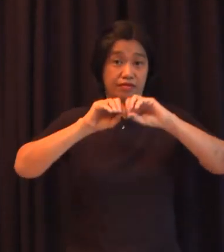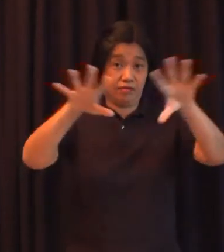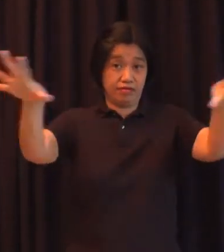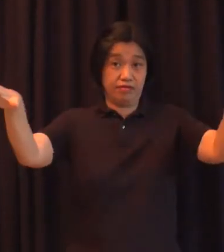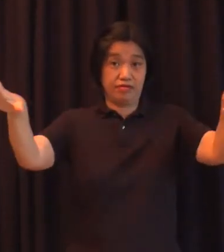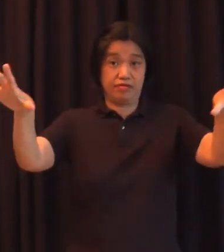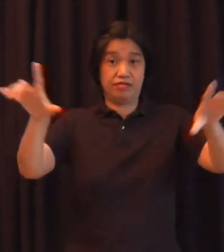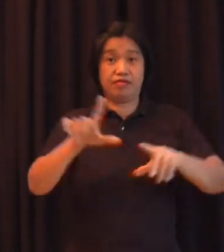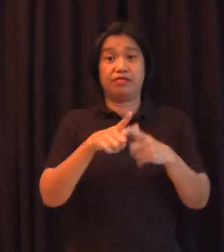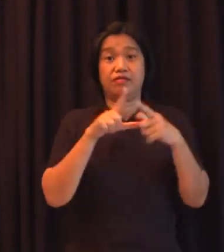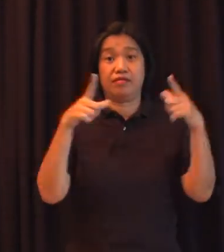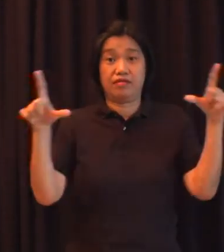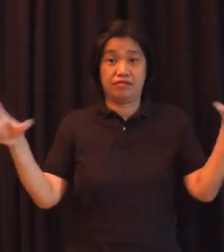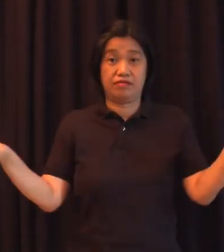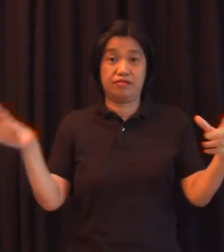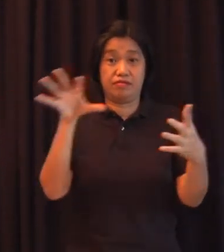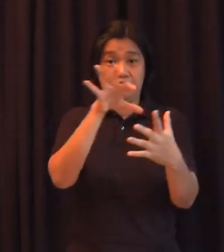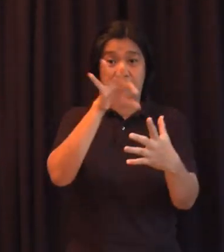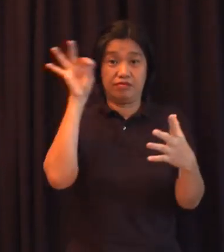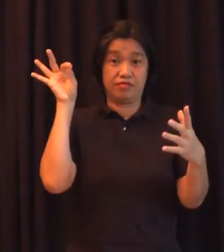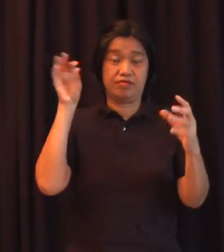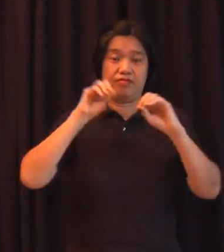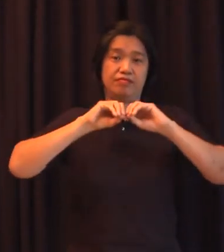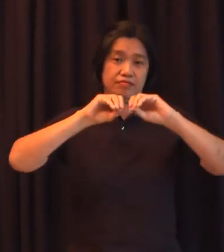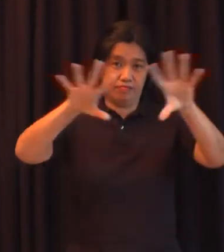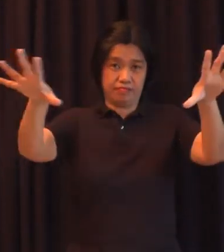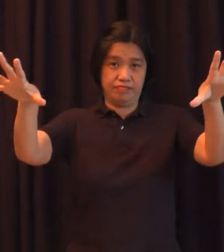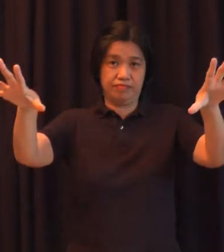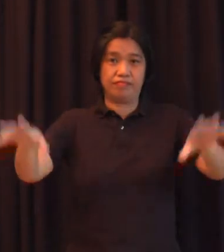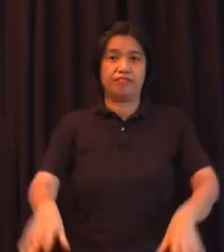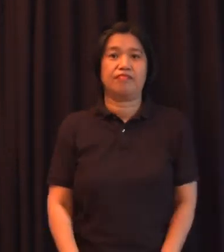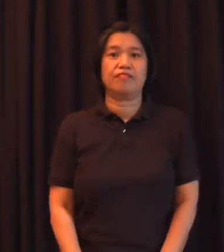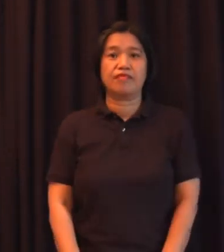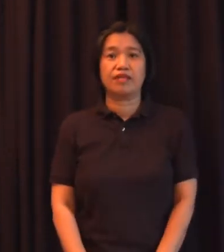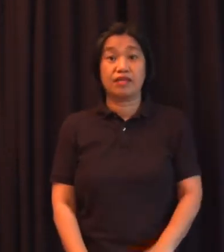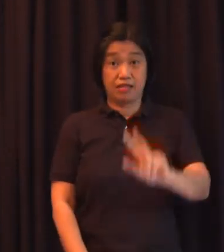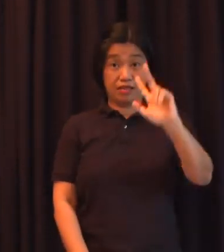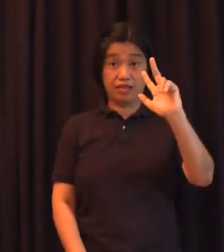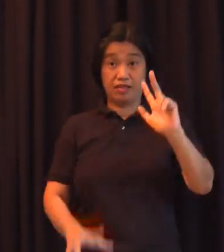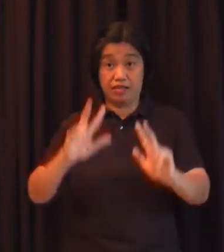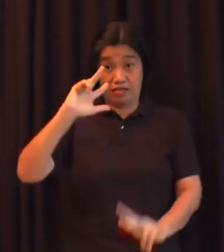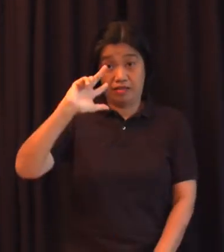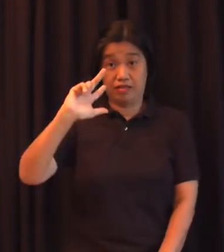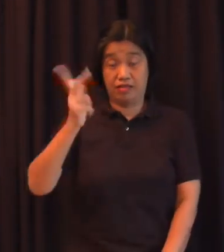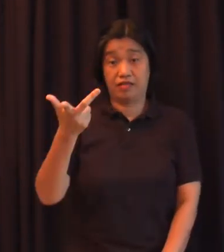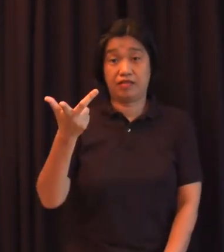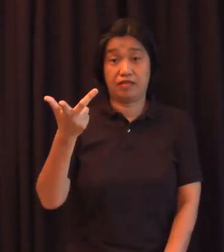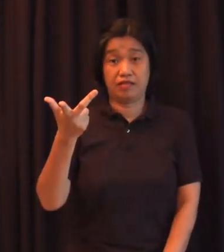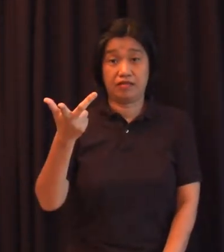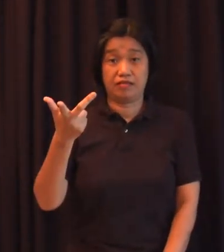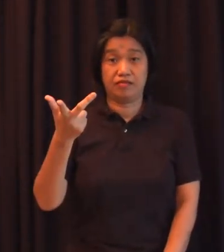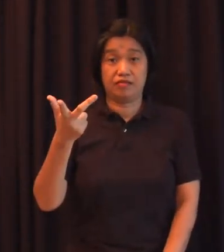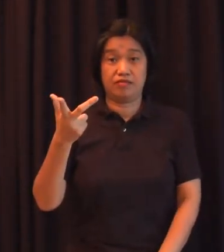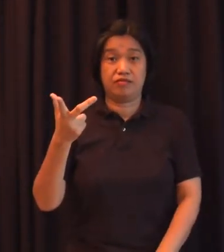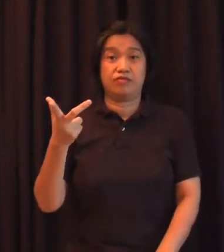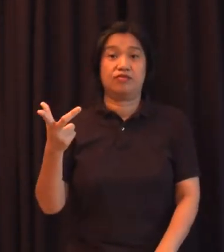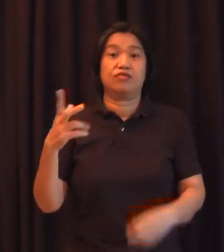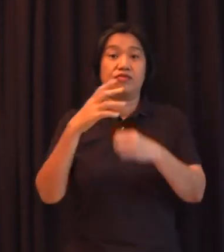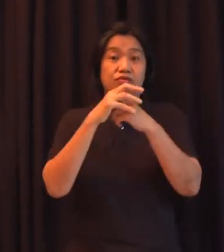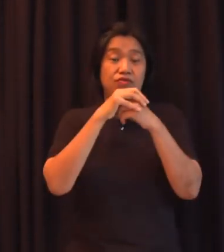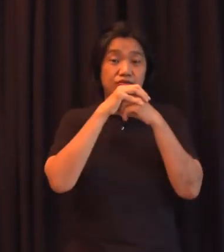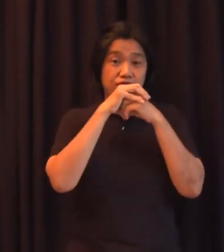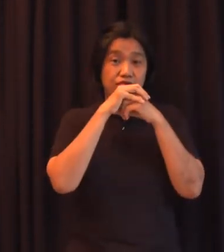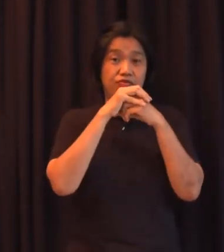pagpapalagaan ito. Tapos, pangatlo, yung sinatawag na kultibasyon ng wika na ito